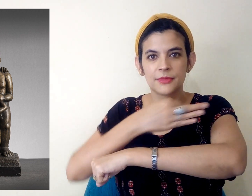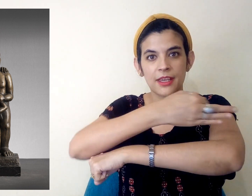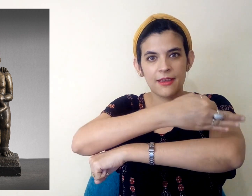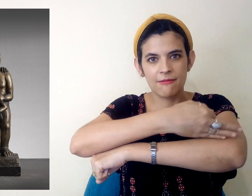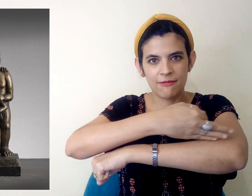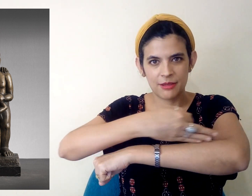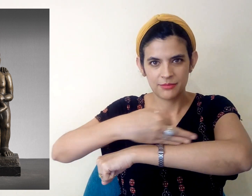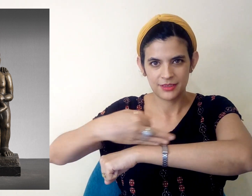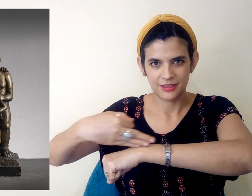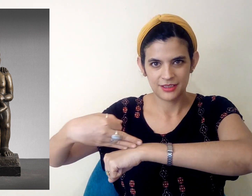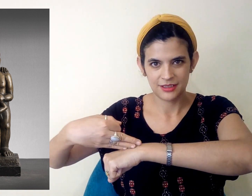Familia.